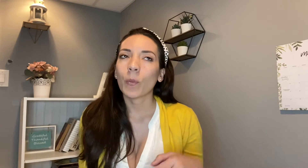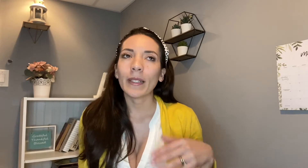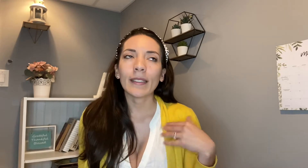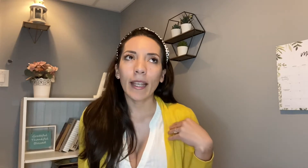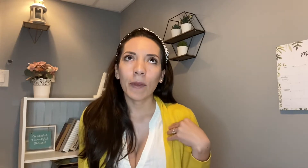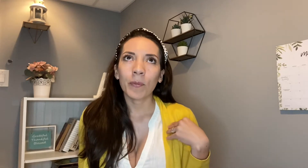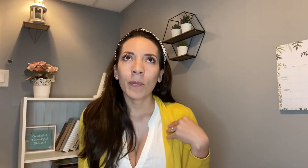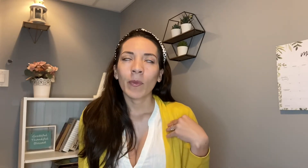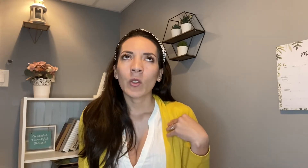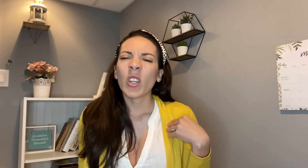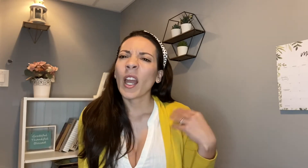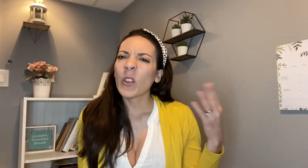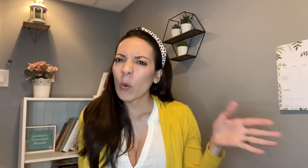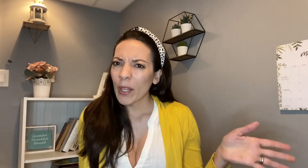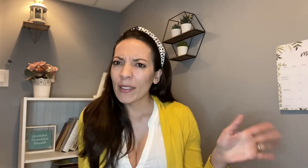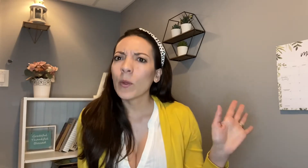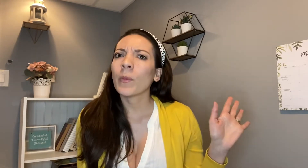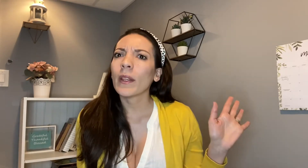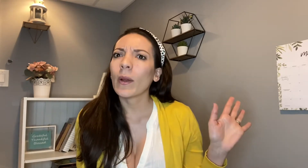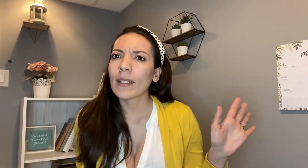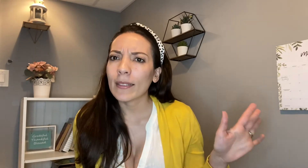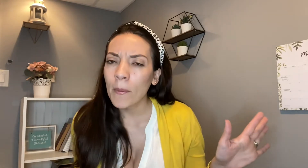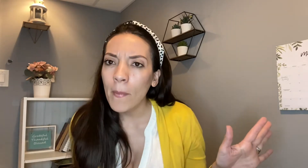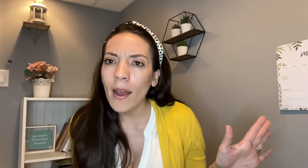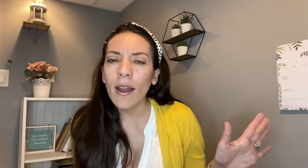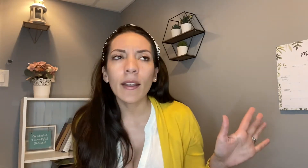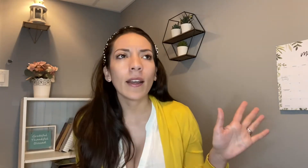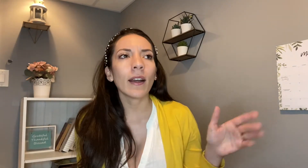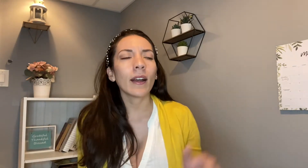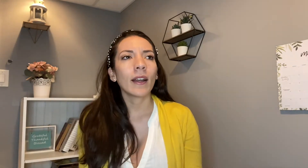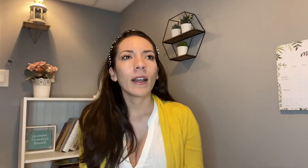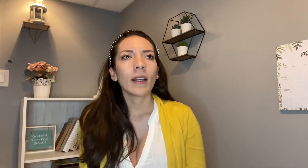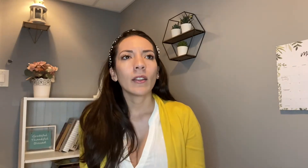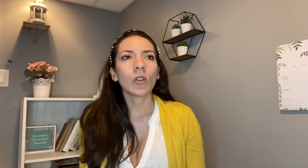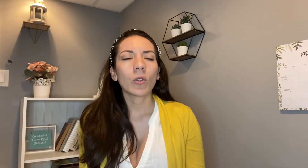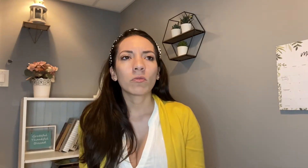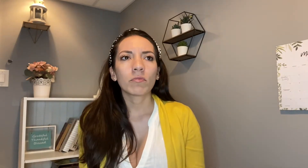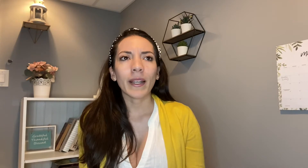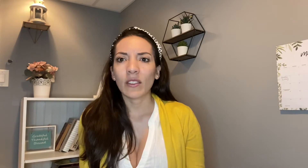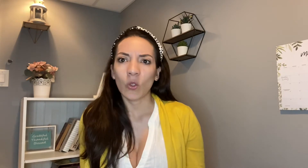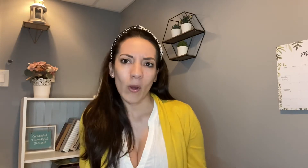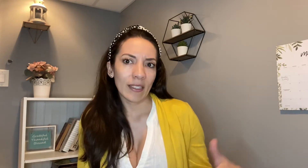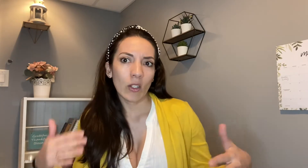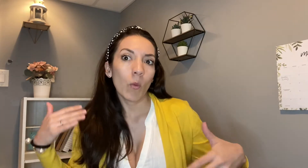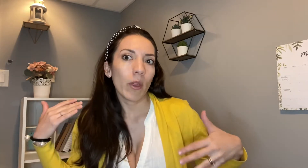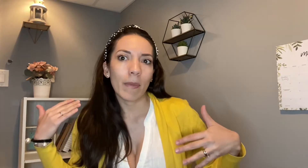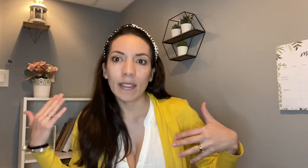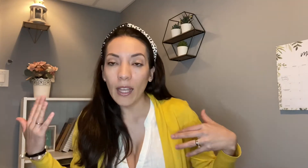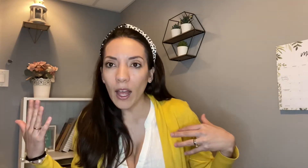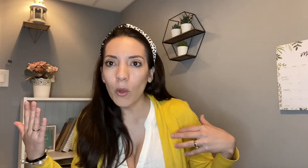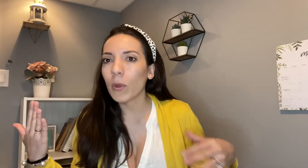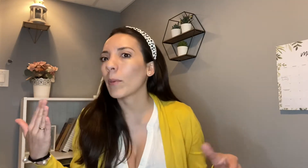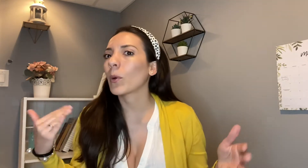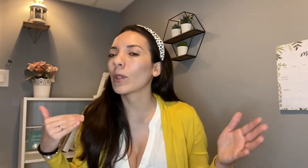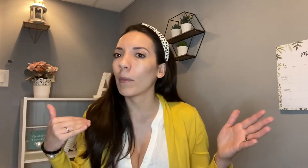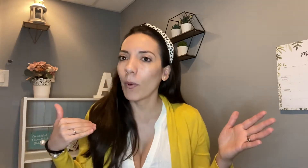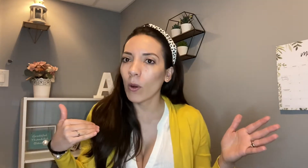pensé ya yo voy a hacer un vídeo a la semana no pues no va ser como demasiado pero tampoco tampoco